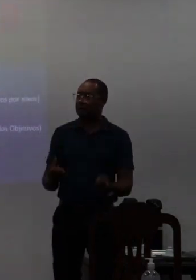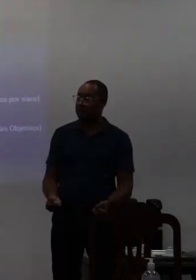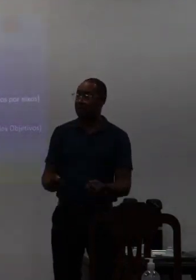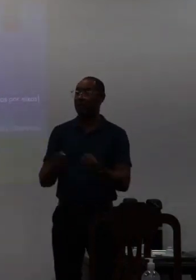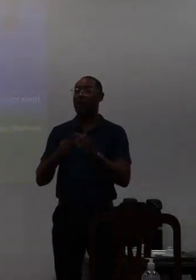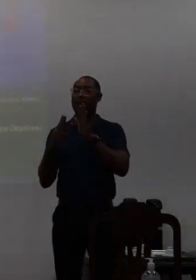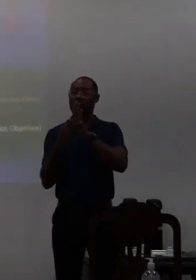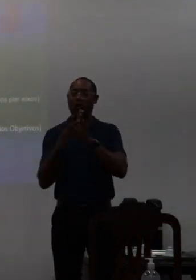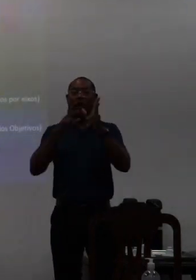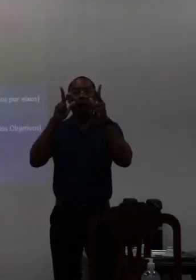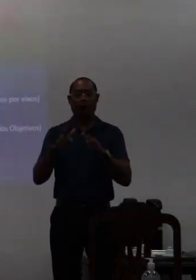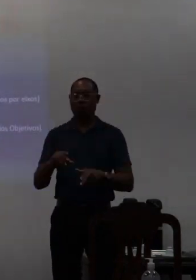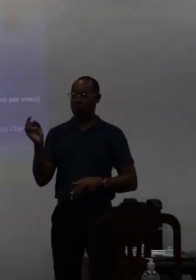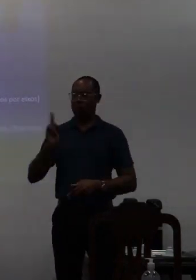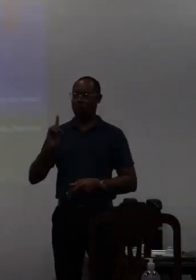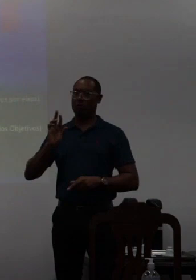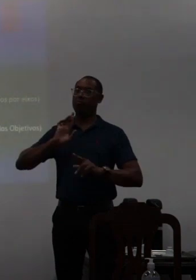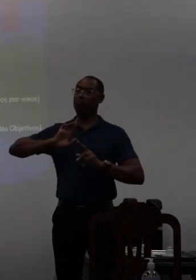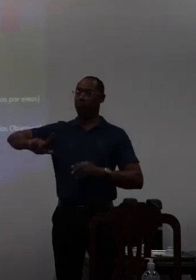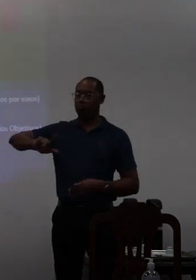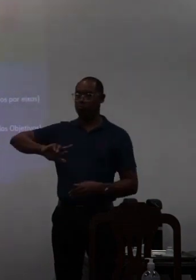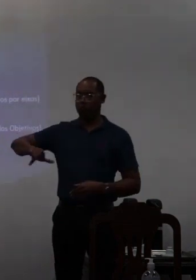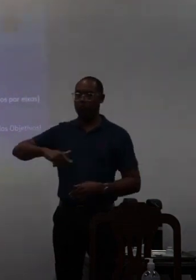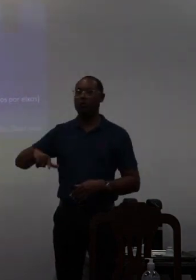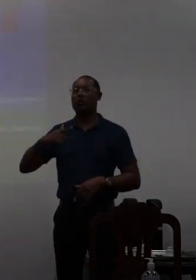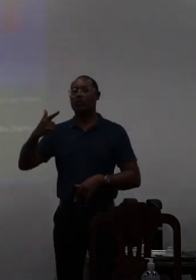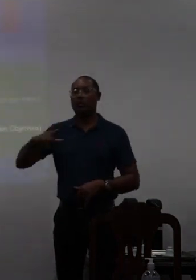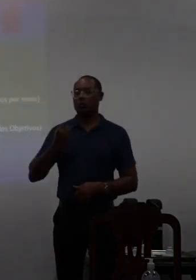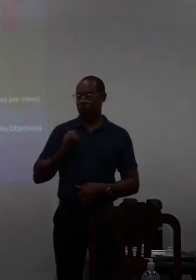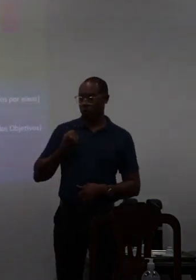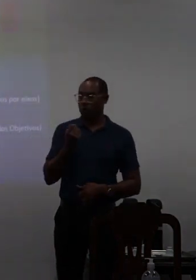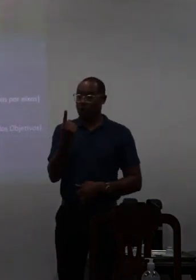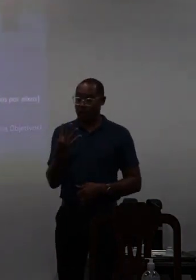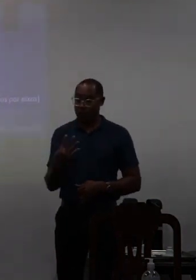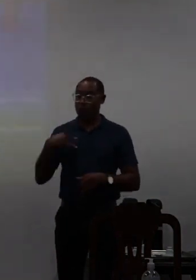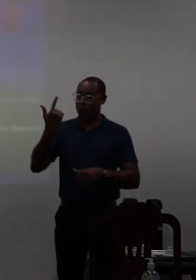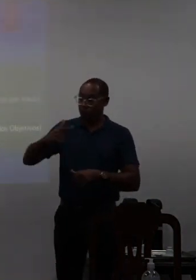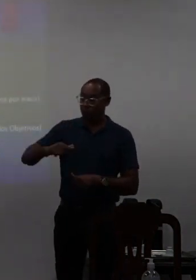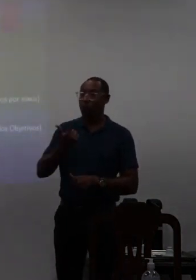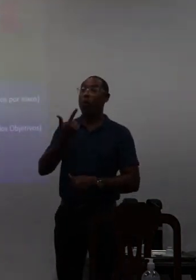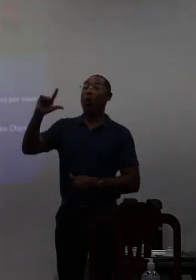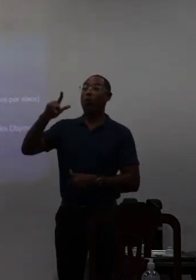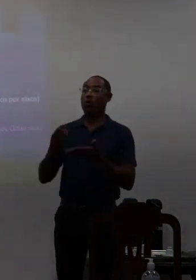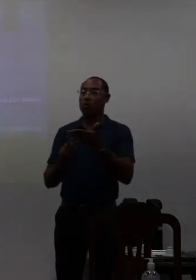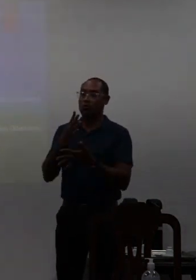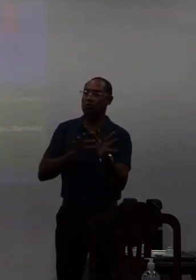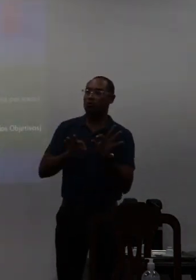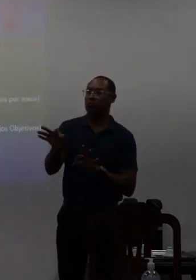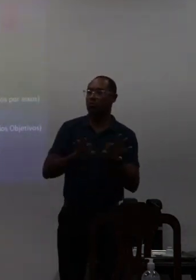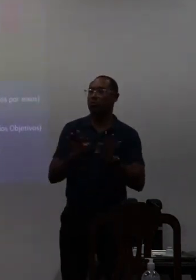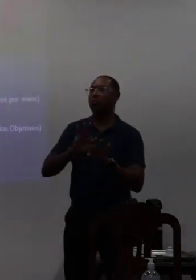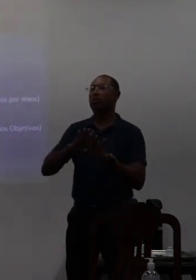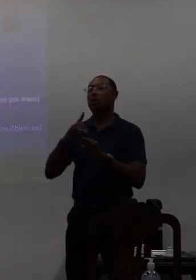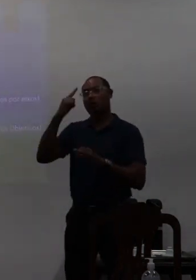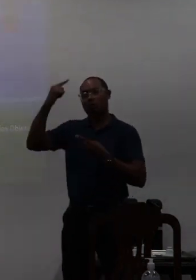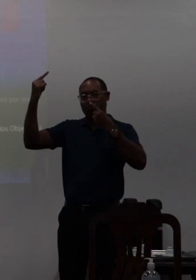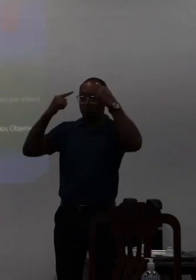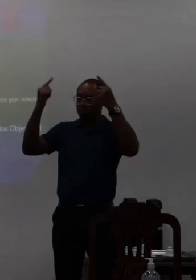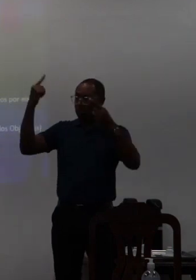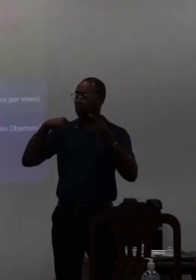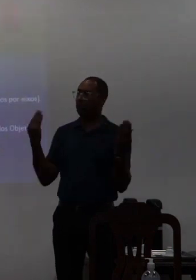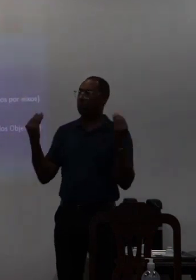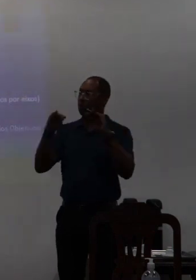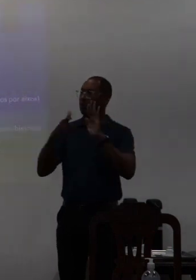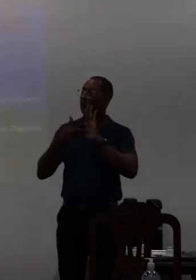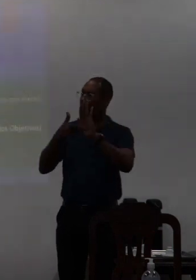mesma metodologia então nós reconstruímos o capítulo 14 a parte e aí inserimos as ideias que estão